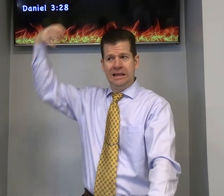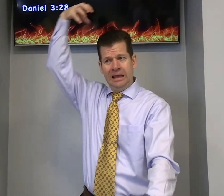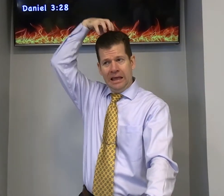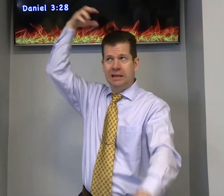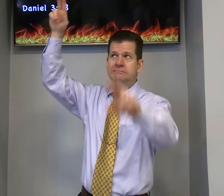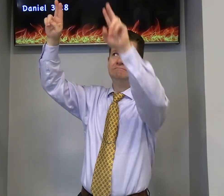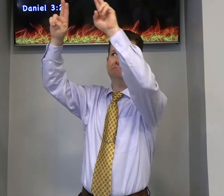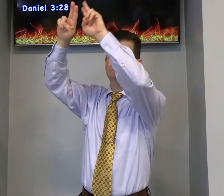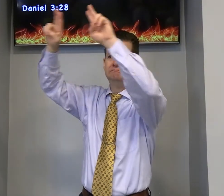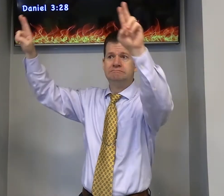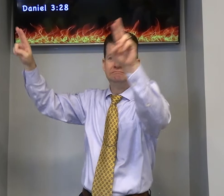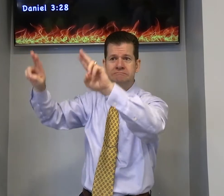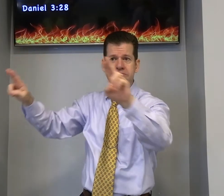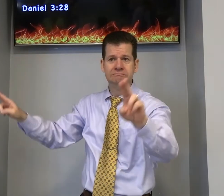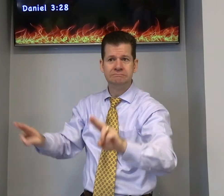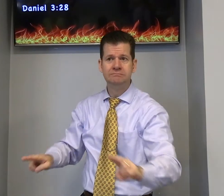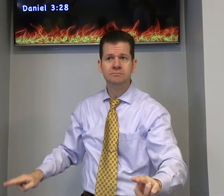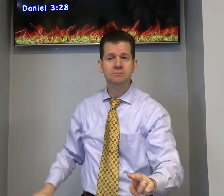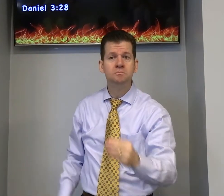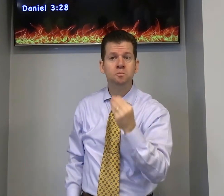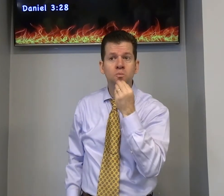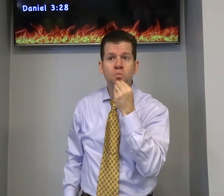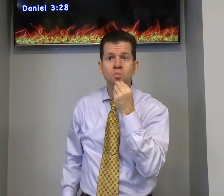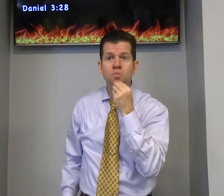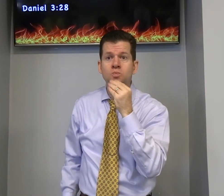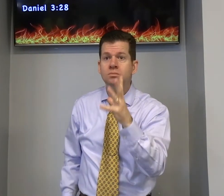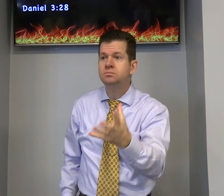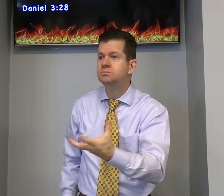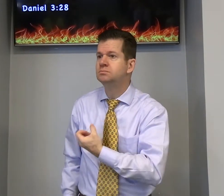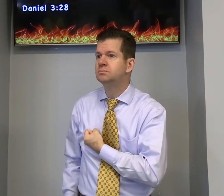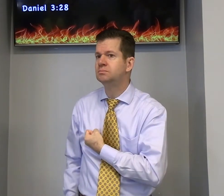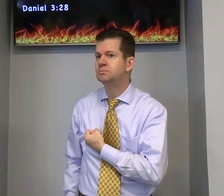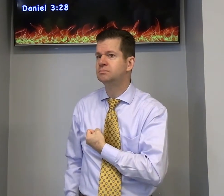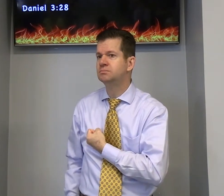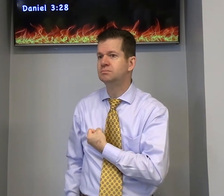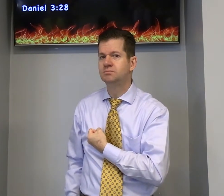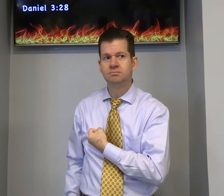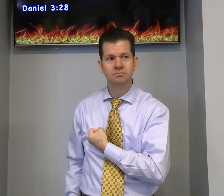esse rei Nebucodonosor podia ser salvo